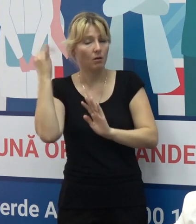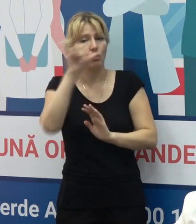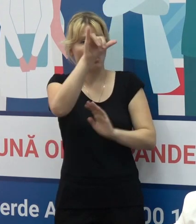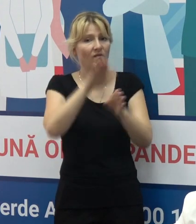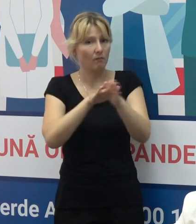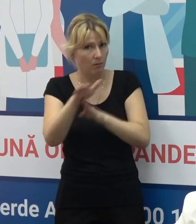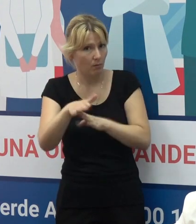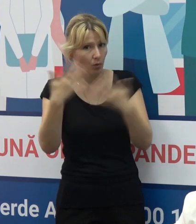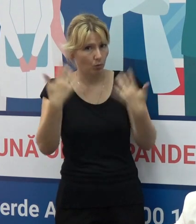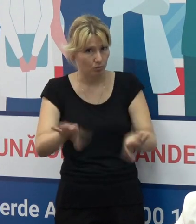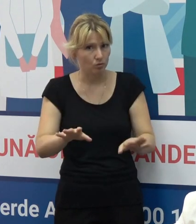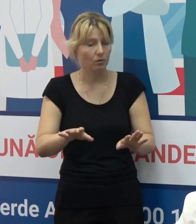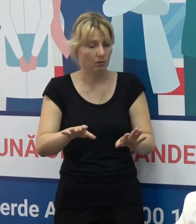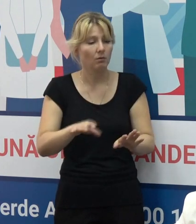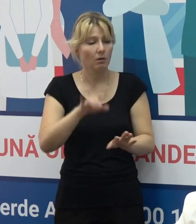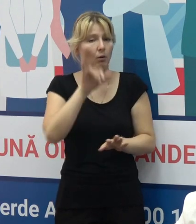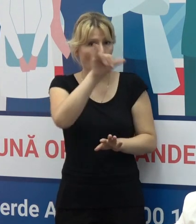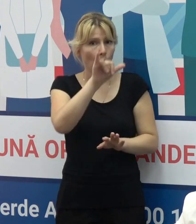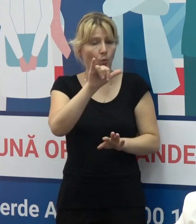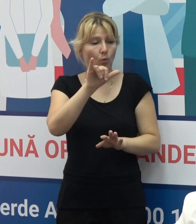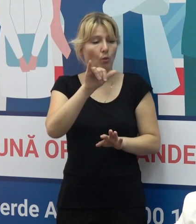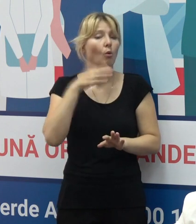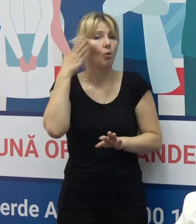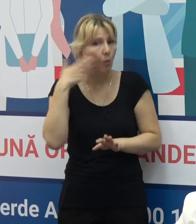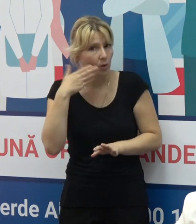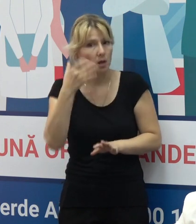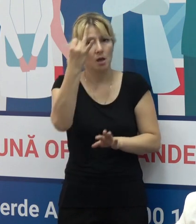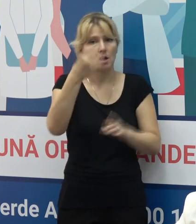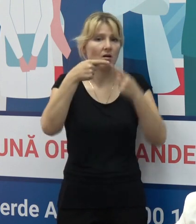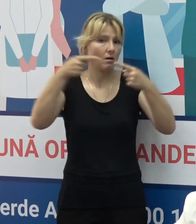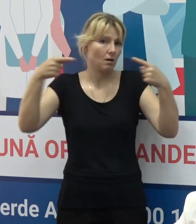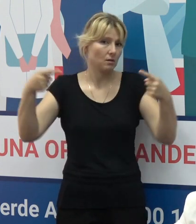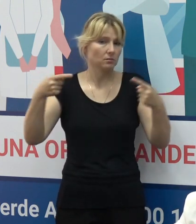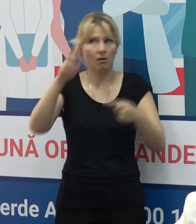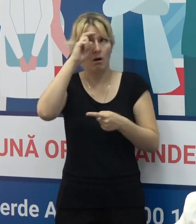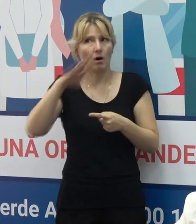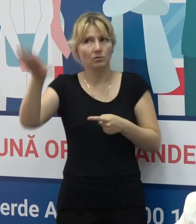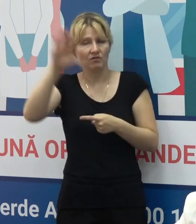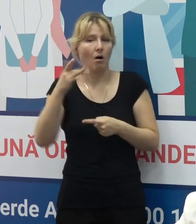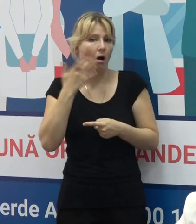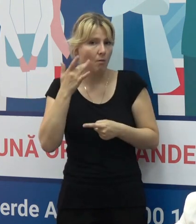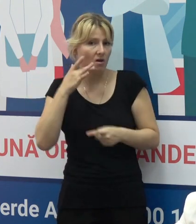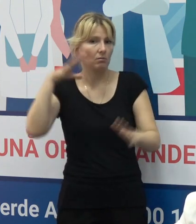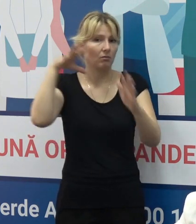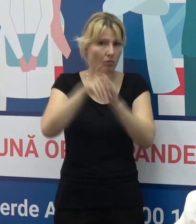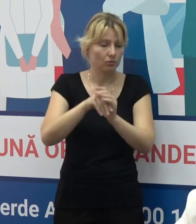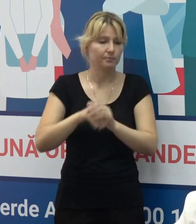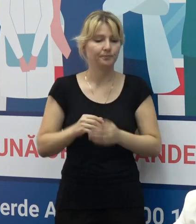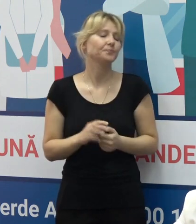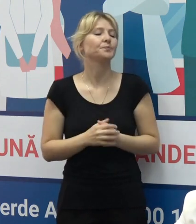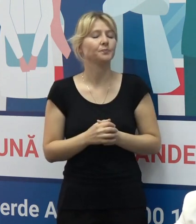Acest proces deja i-a fost inițiat și în România și în alte țări din Uniunea Europeană și în Statele Unite ale Americii.